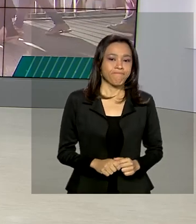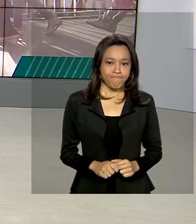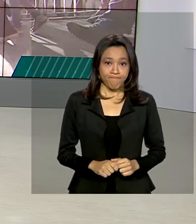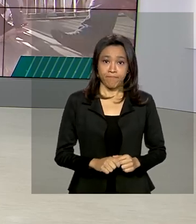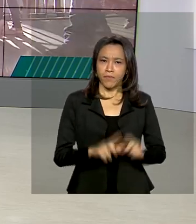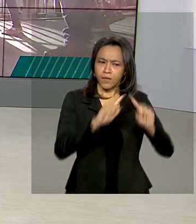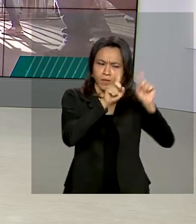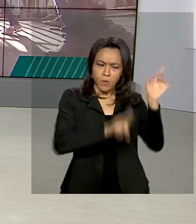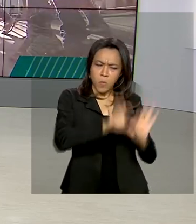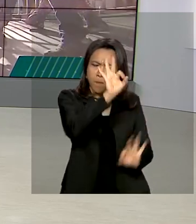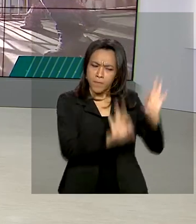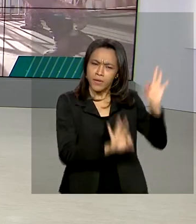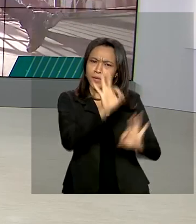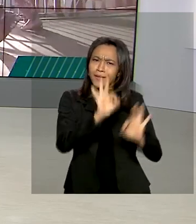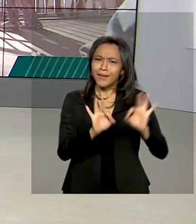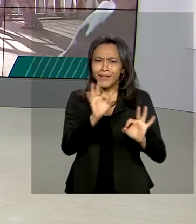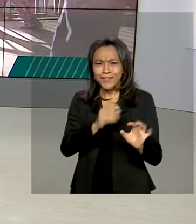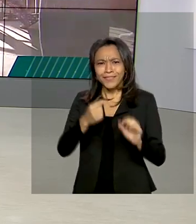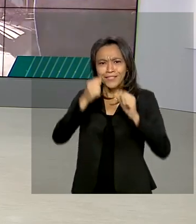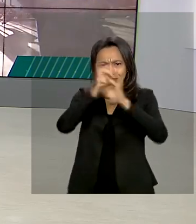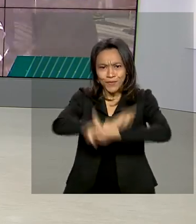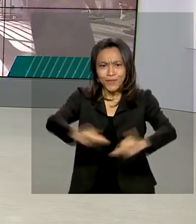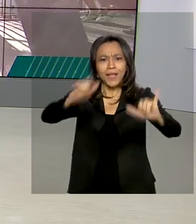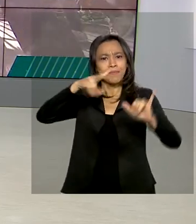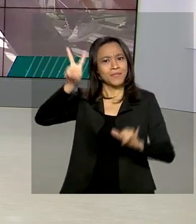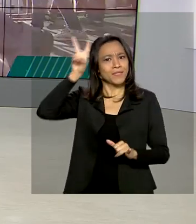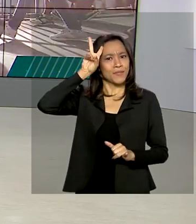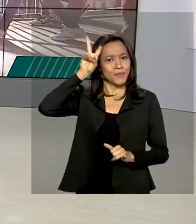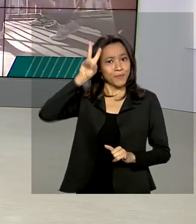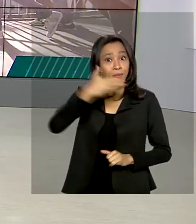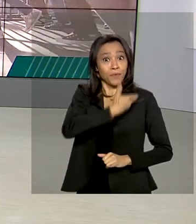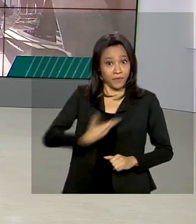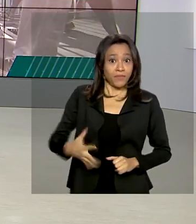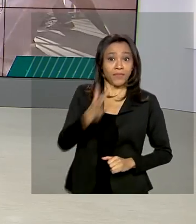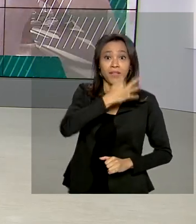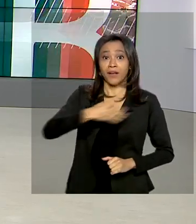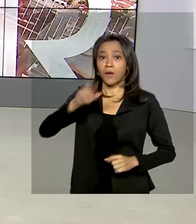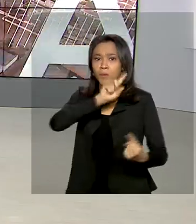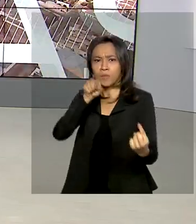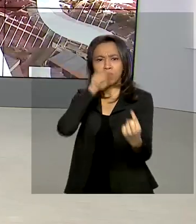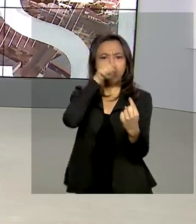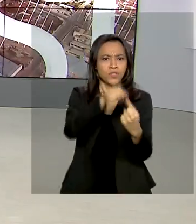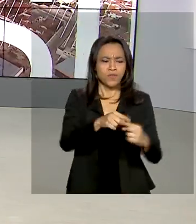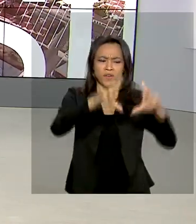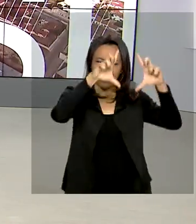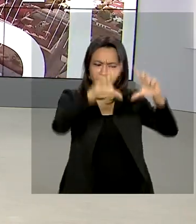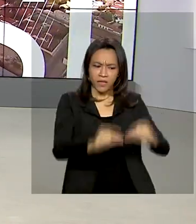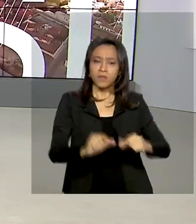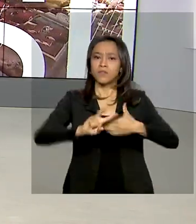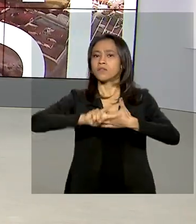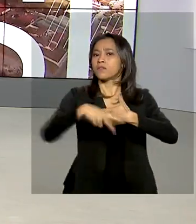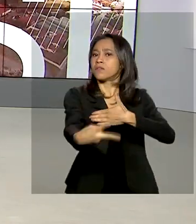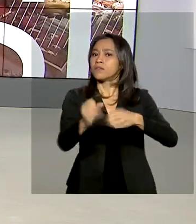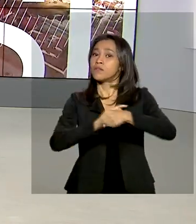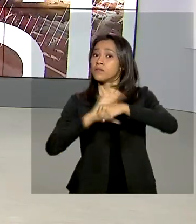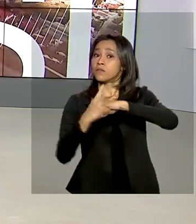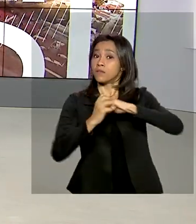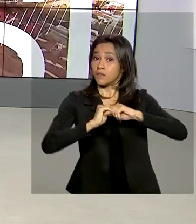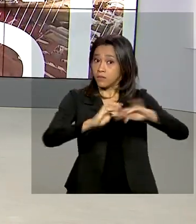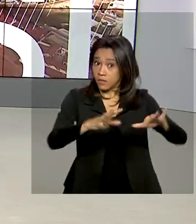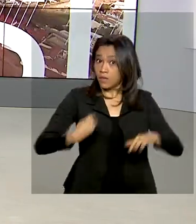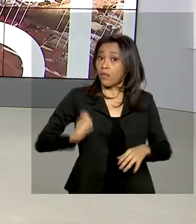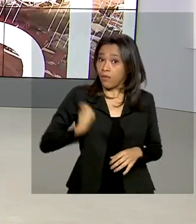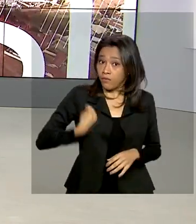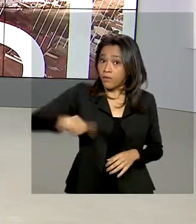Um plano lançado nesta segunda-feira pelo governo federal pretende diminuir o impacto da pandemia de coronavírus na vida das